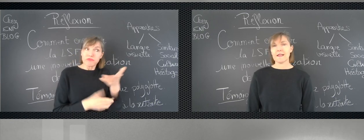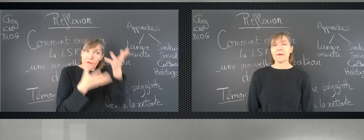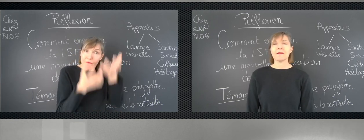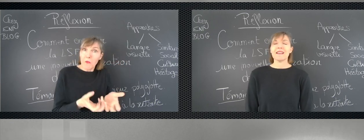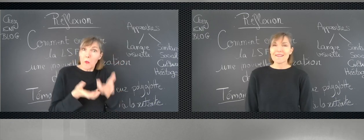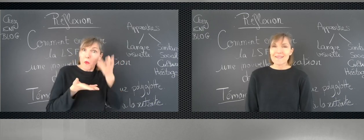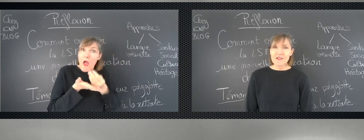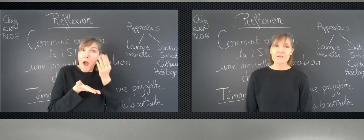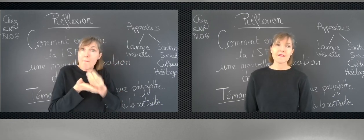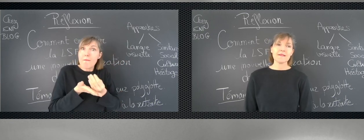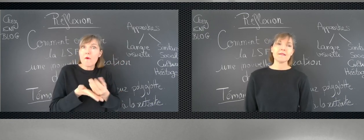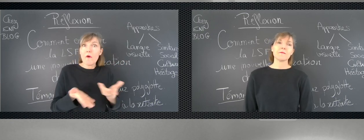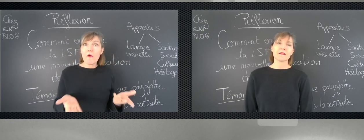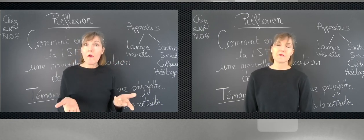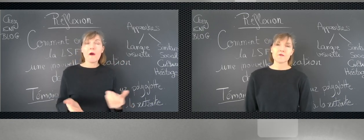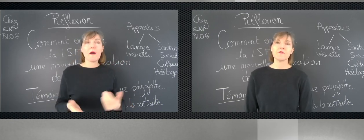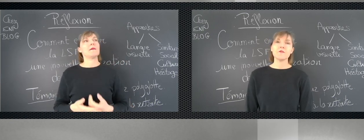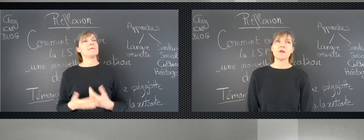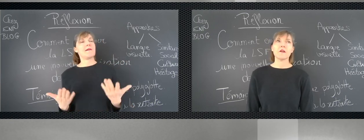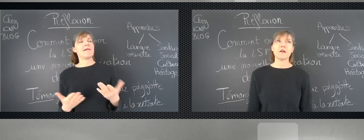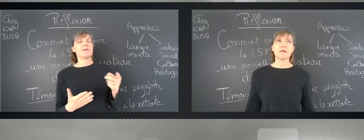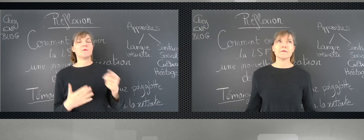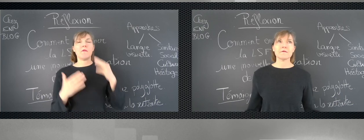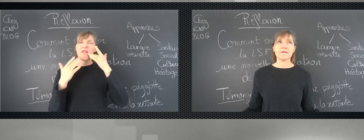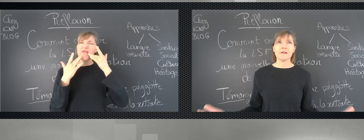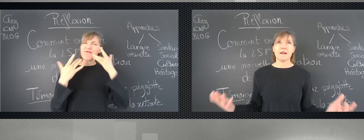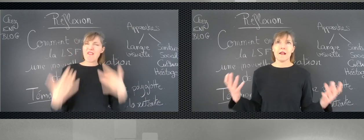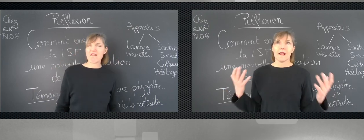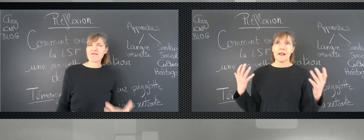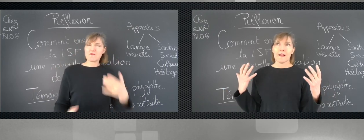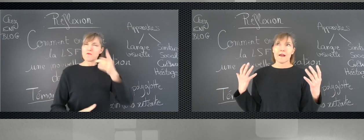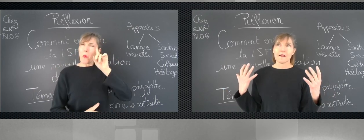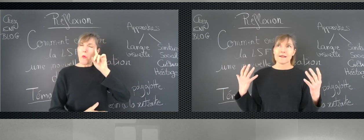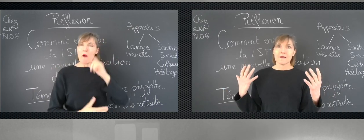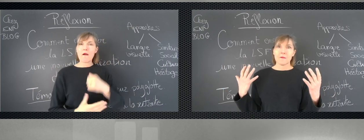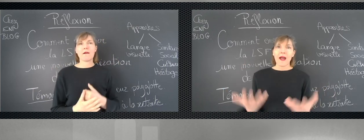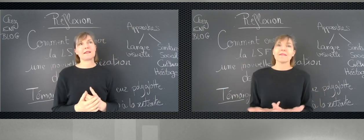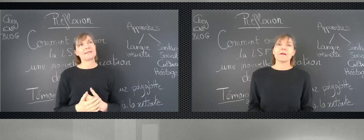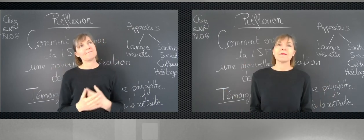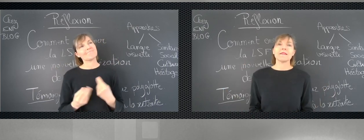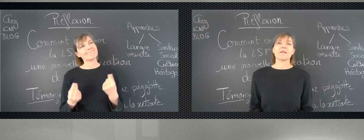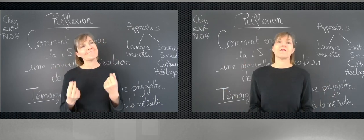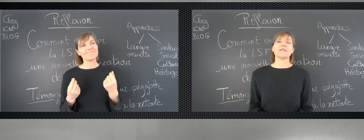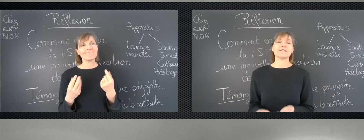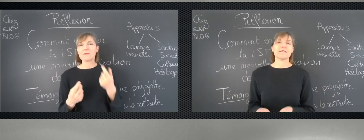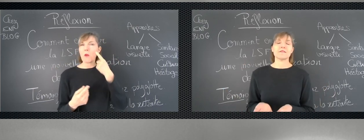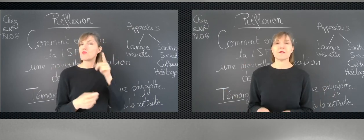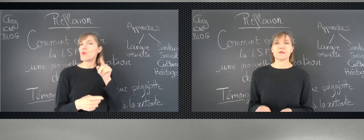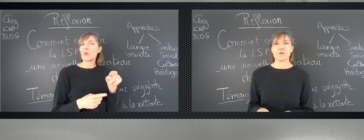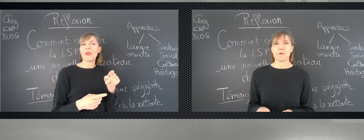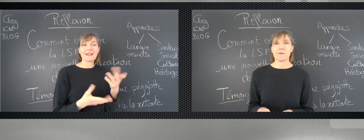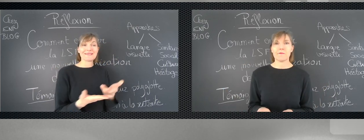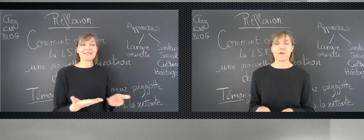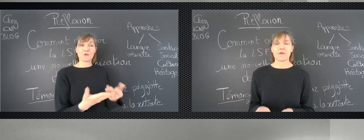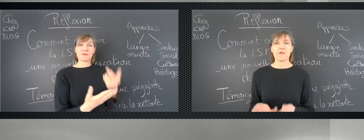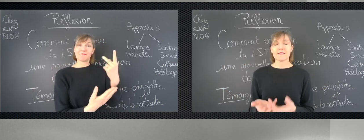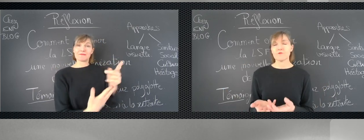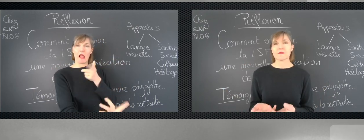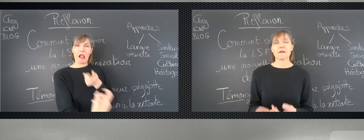Mais il a déchanté parce que ce n'était pas adapté, en fait, à sa situation. En fait, c'est pour ça.